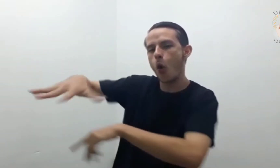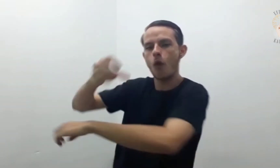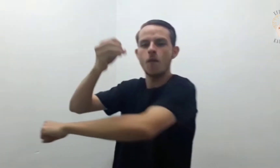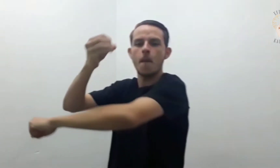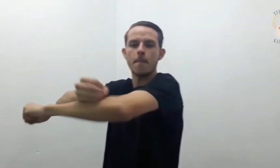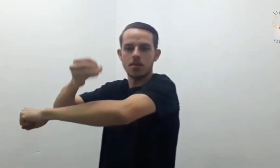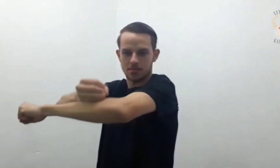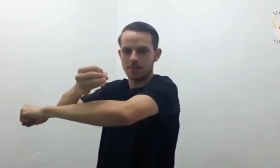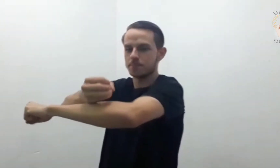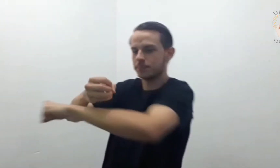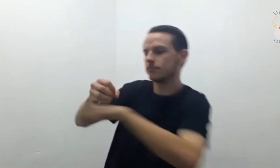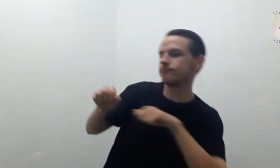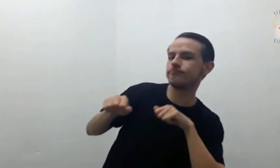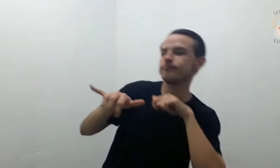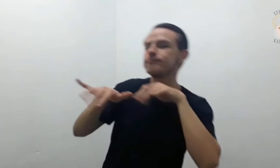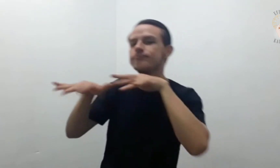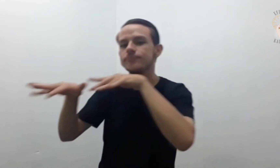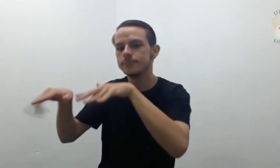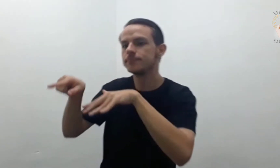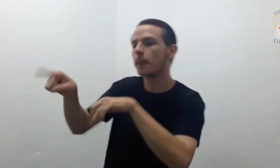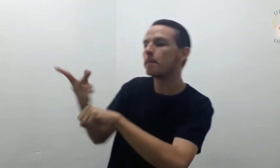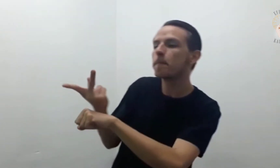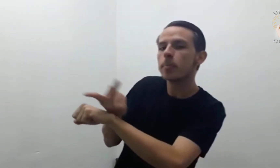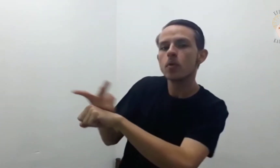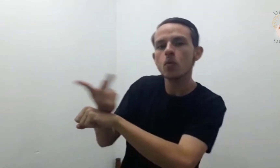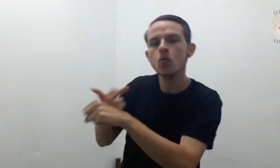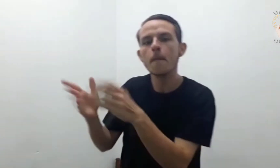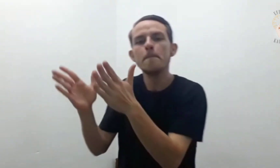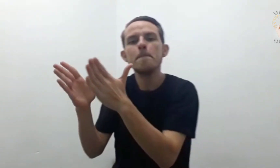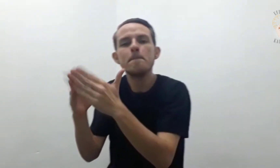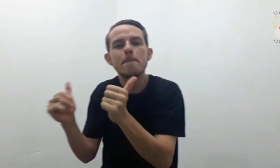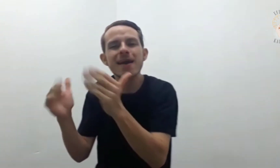para preparar hospedagem para Jesus.